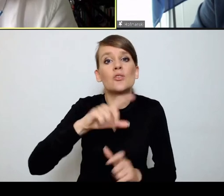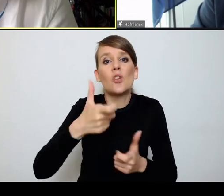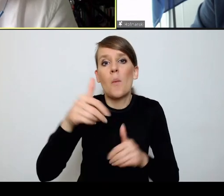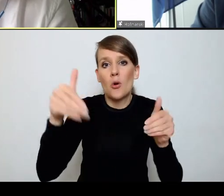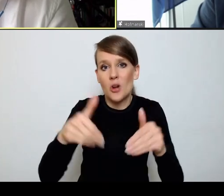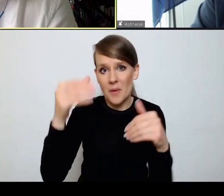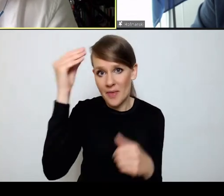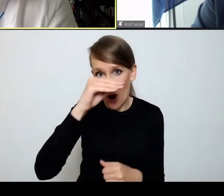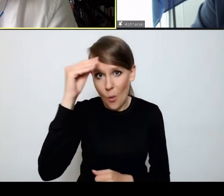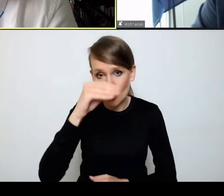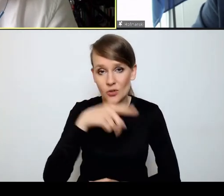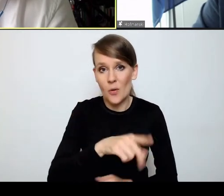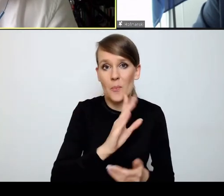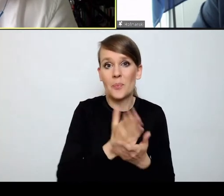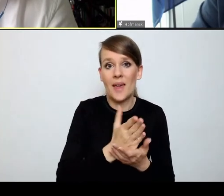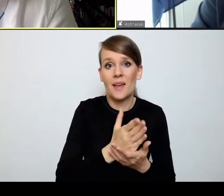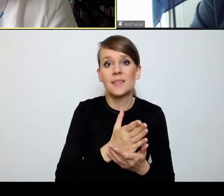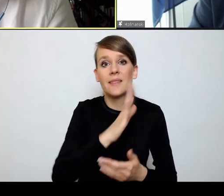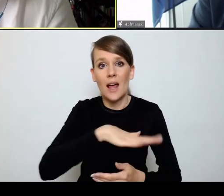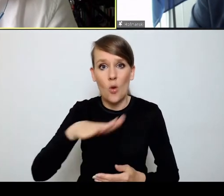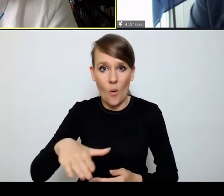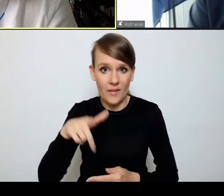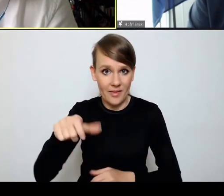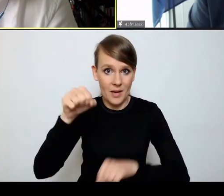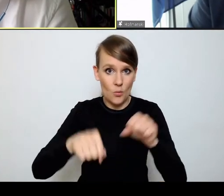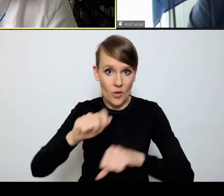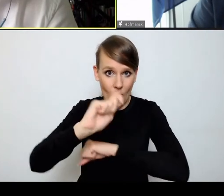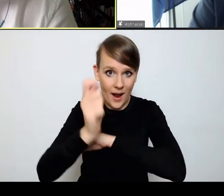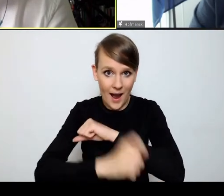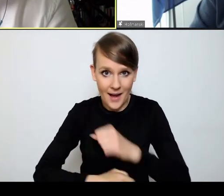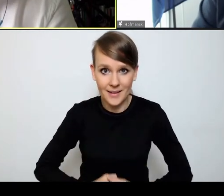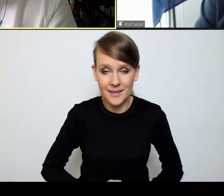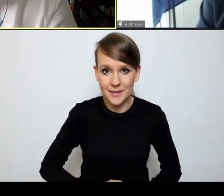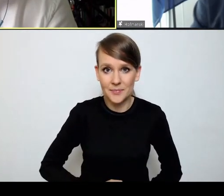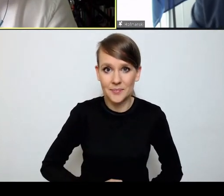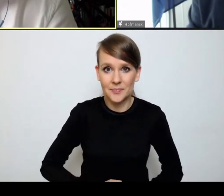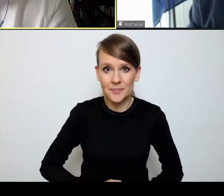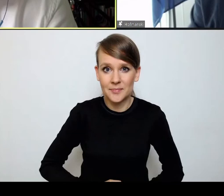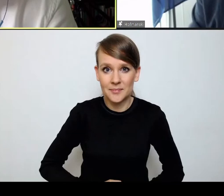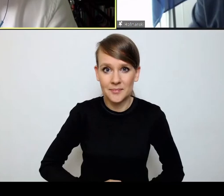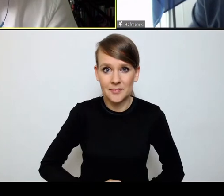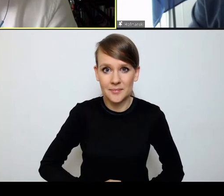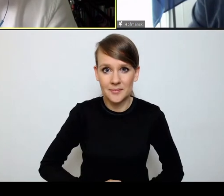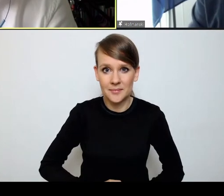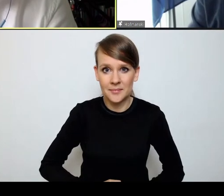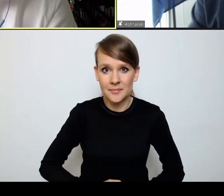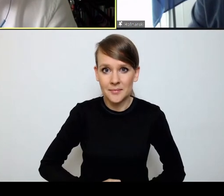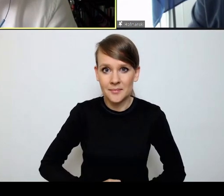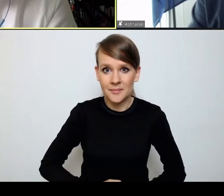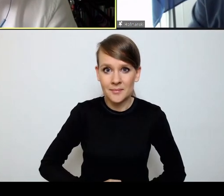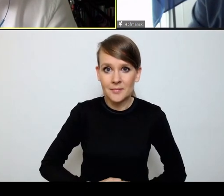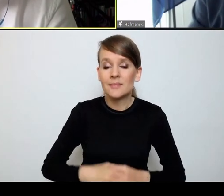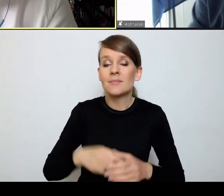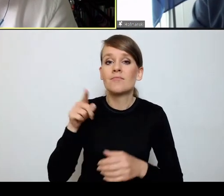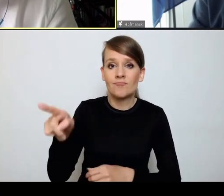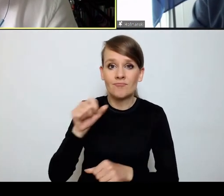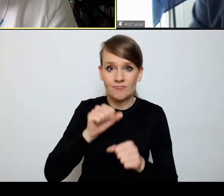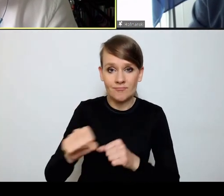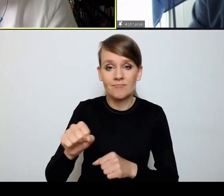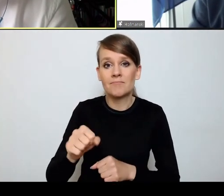Międzynarodowego Trybunału Karnego. Są z nami i Pan Sędzia,